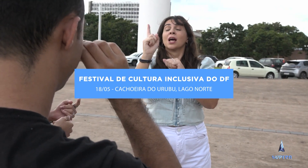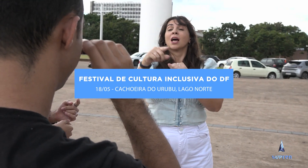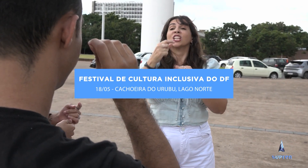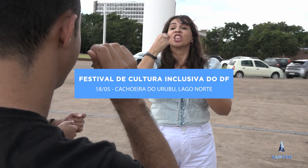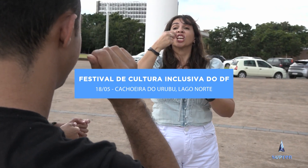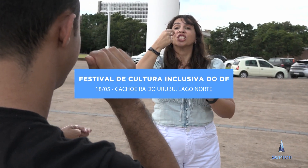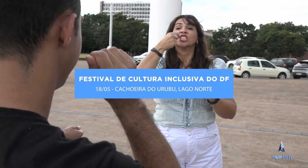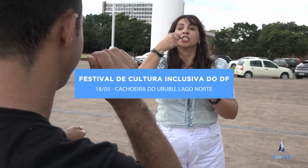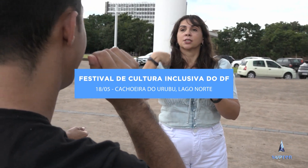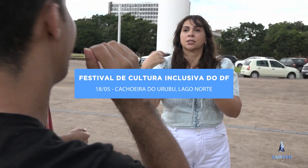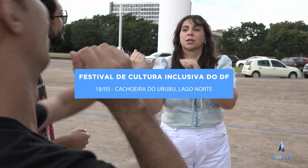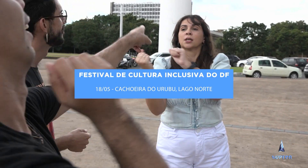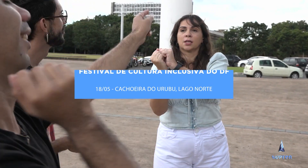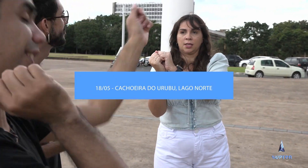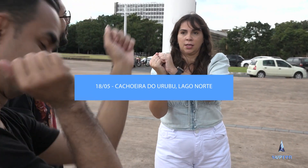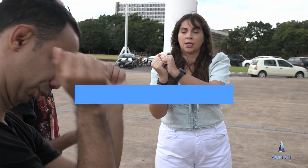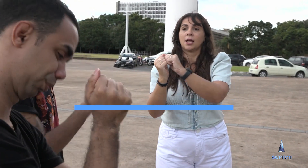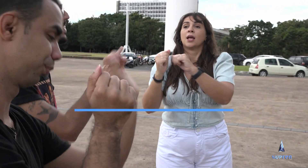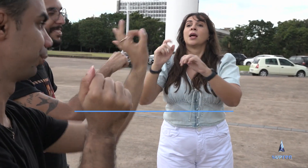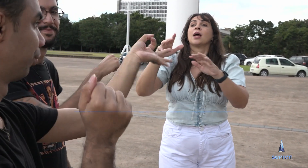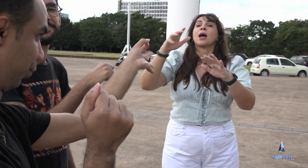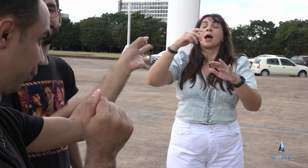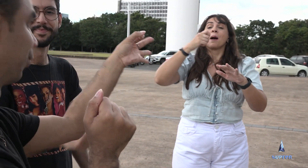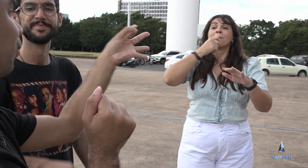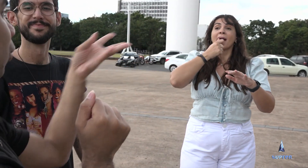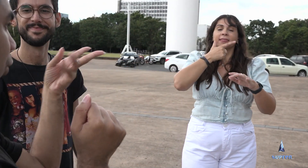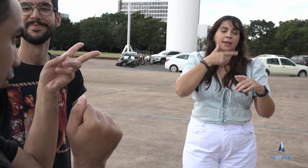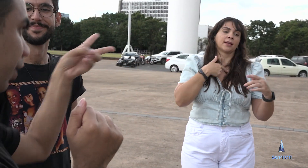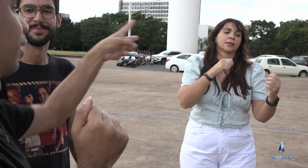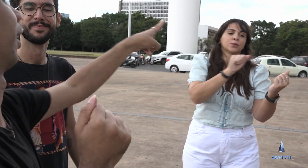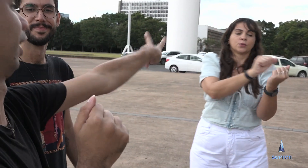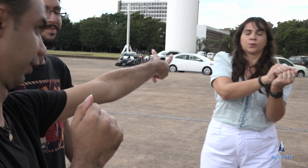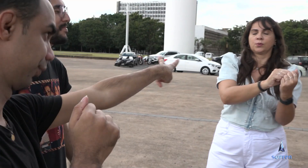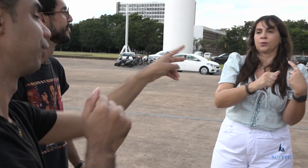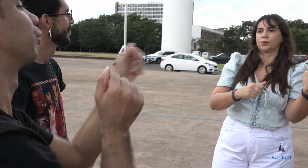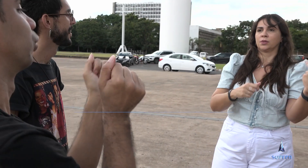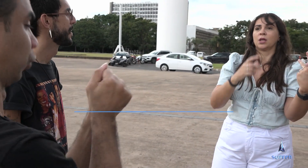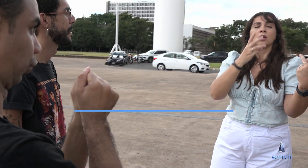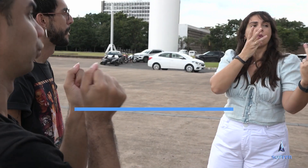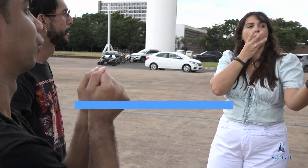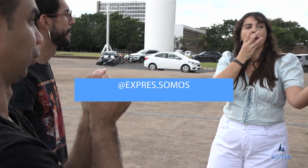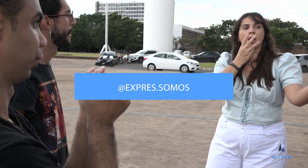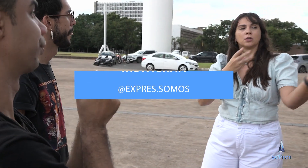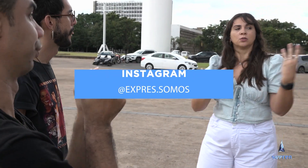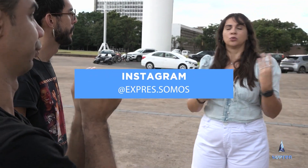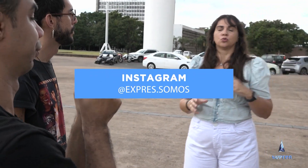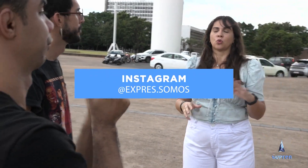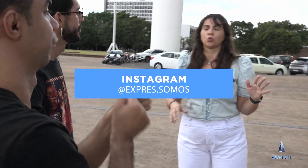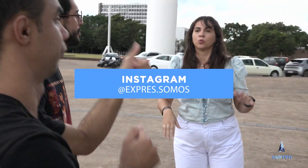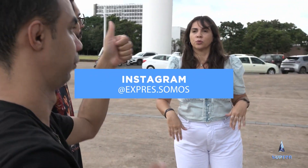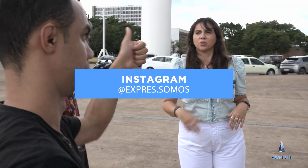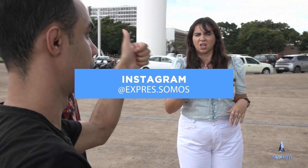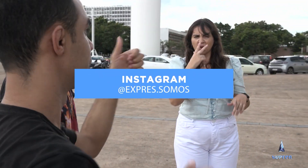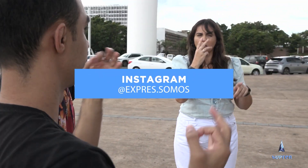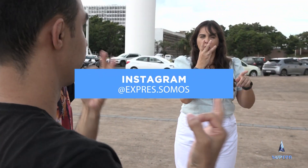dia 18 de maio na Cachoeira do Urubu, Lago Norte. Para mais informações, acesse as redes sociais do Grupo